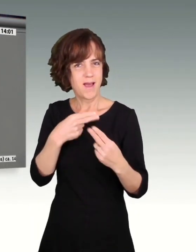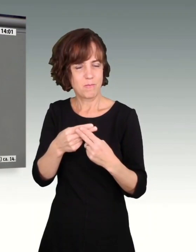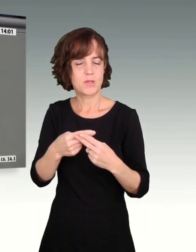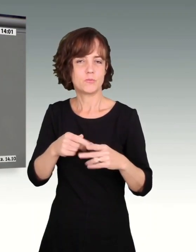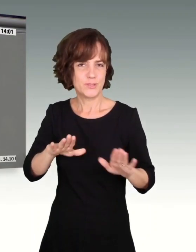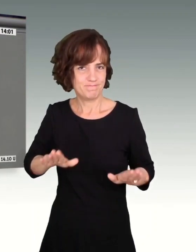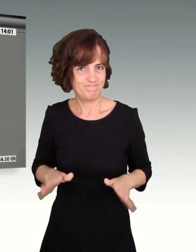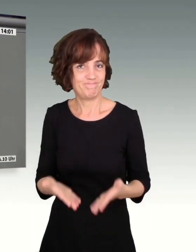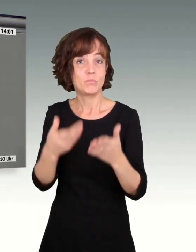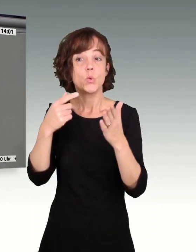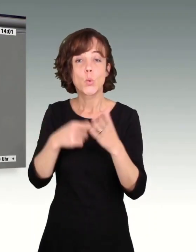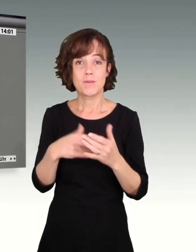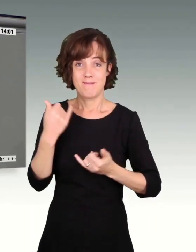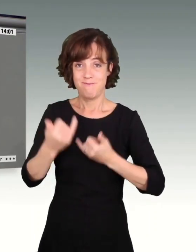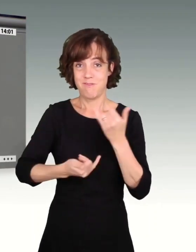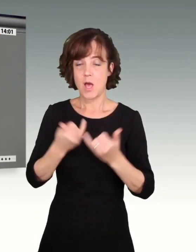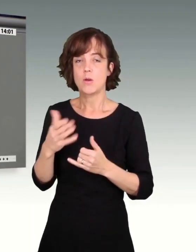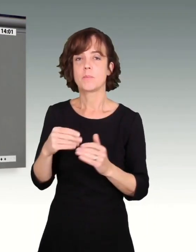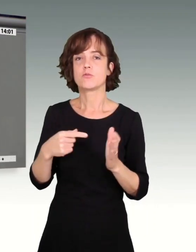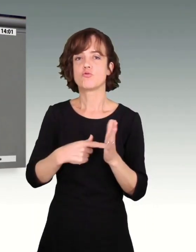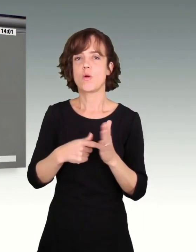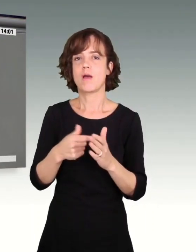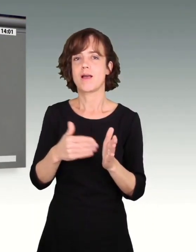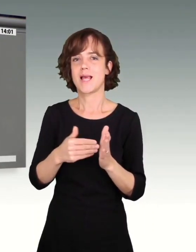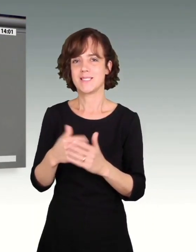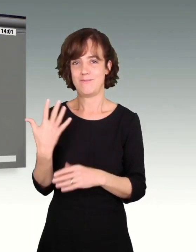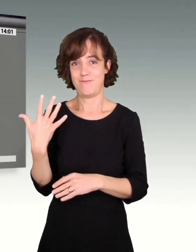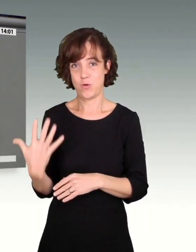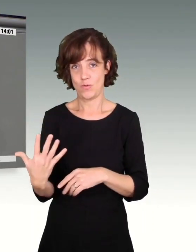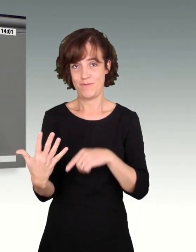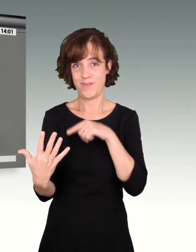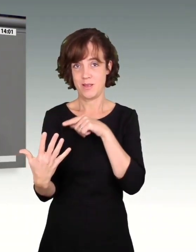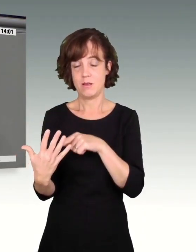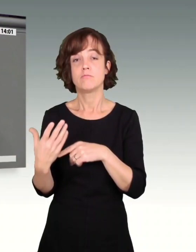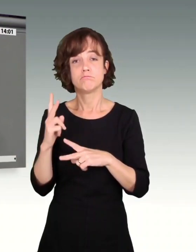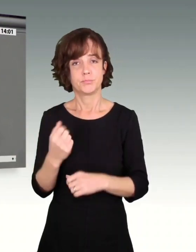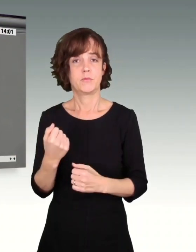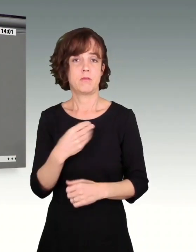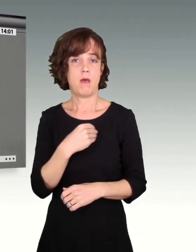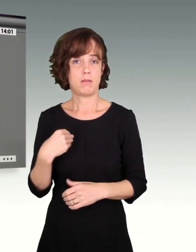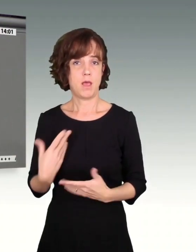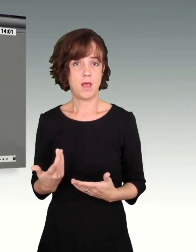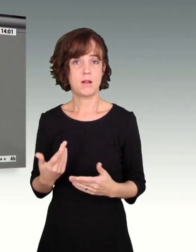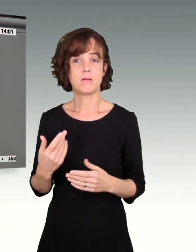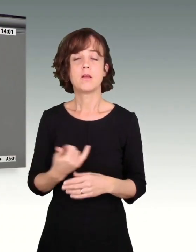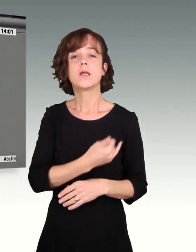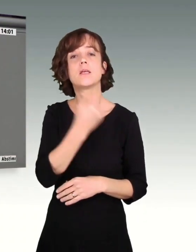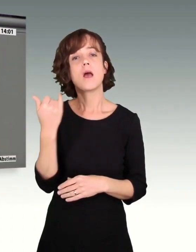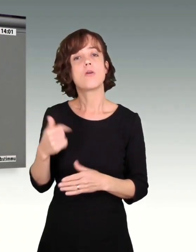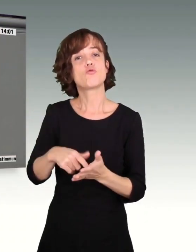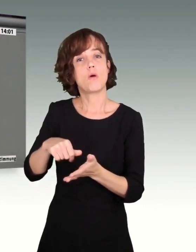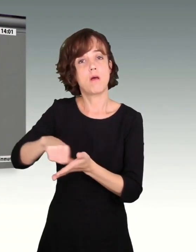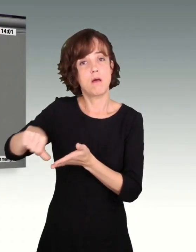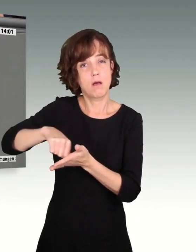Weg bringen. Denn Frauen mit der Steuerklasse 5 werden massiv benachteiligt. Sie zahlen über das Jahr mehr